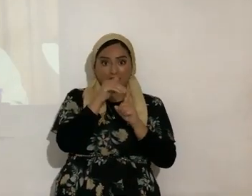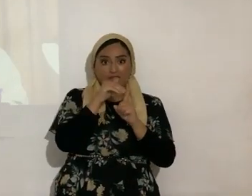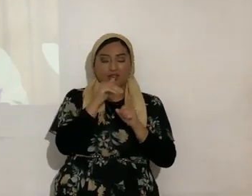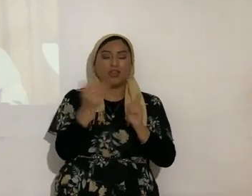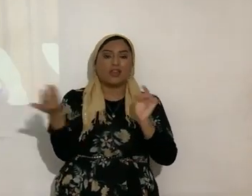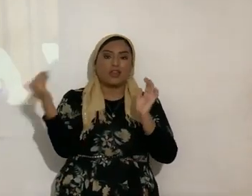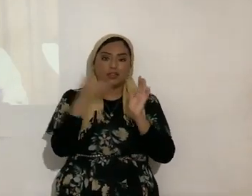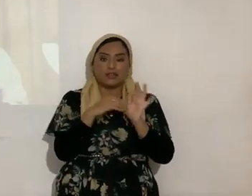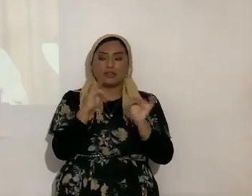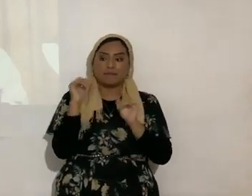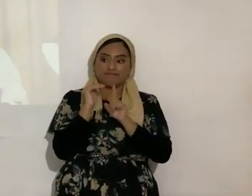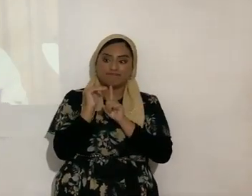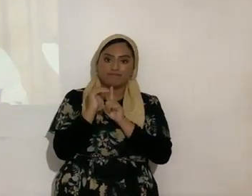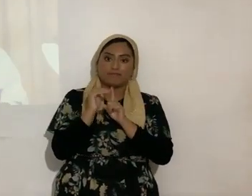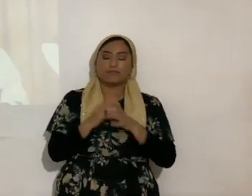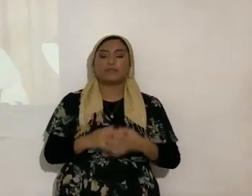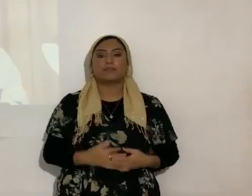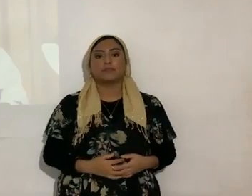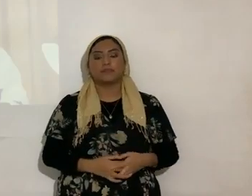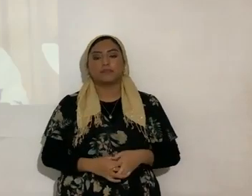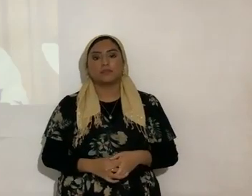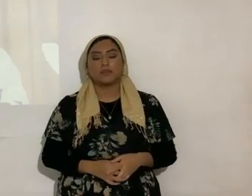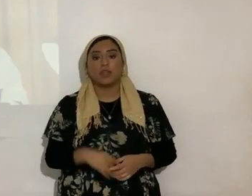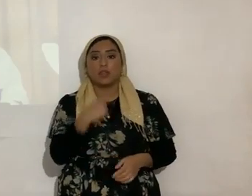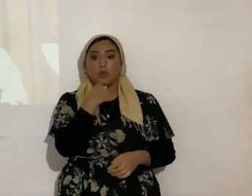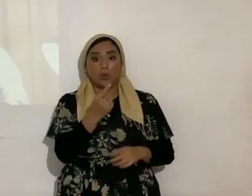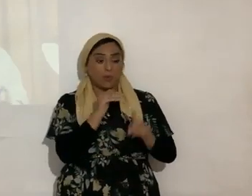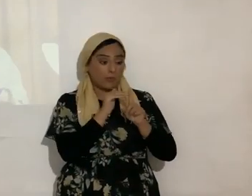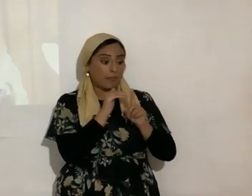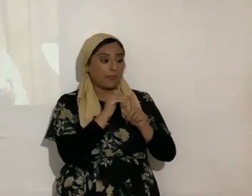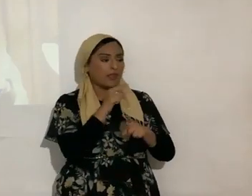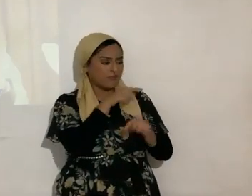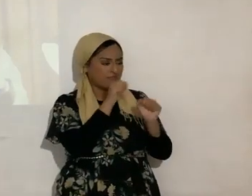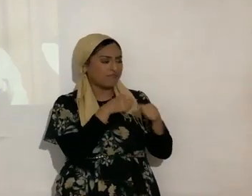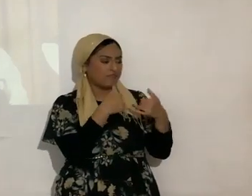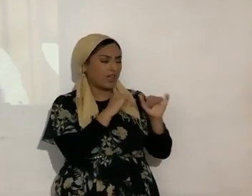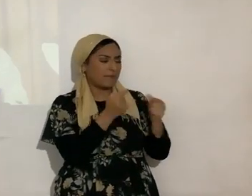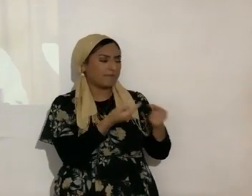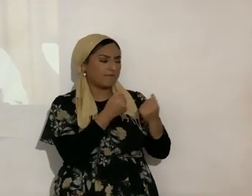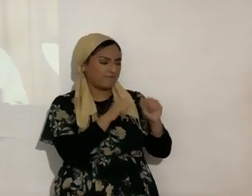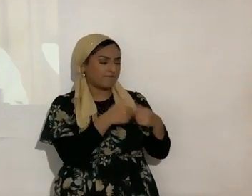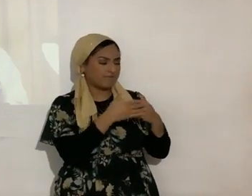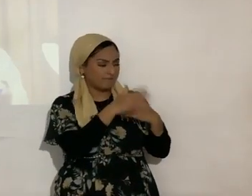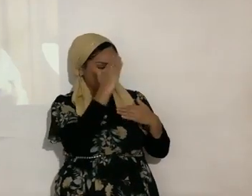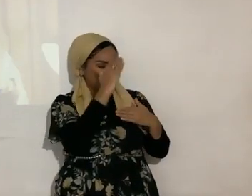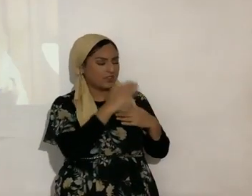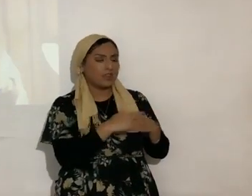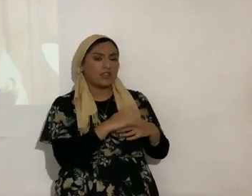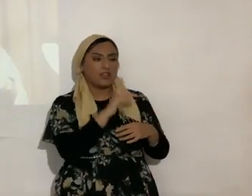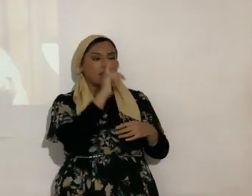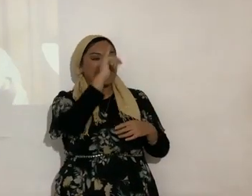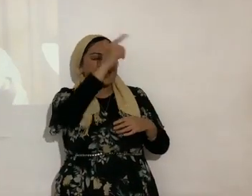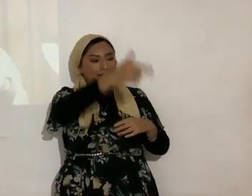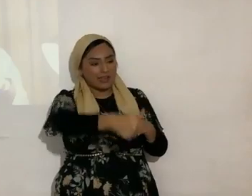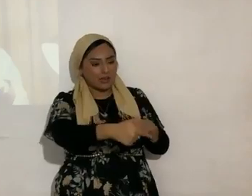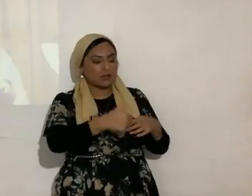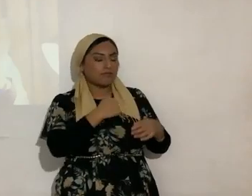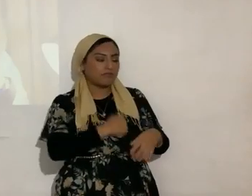ya es como si se les reprenda a todos y te dice, puedes seguir pecando y luego te arrepientes y te salvas.